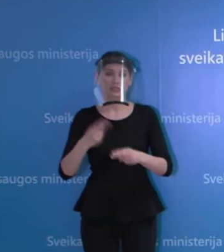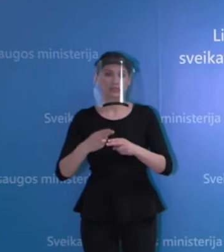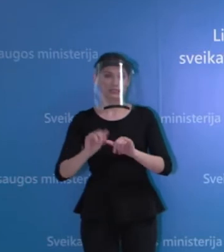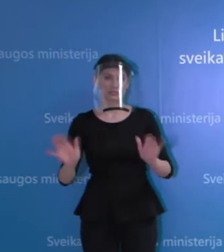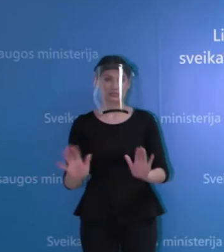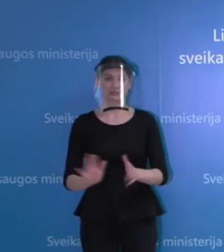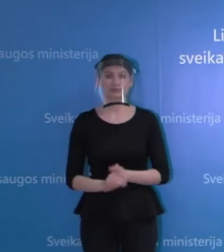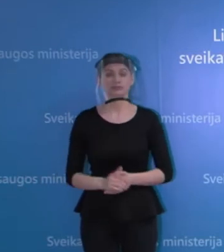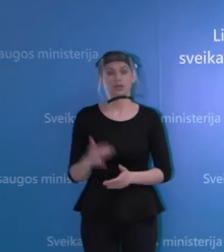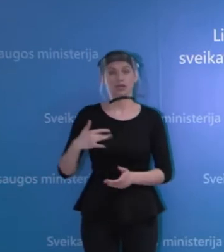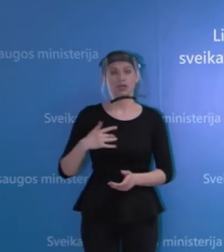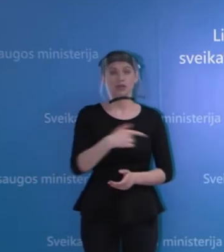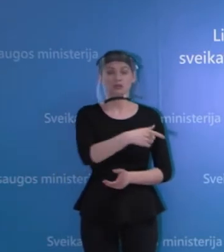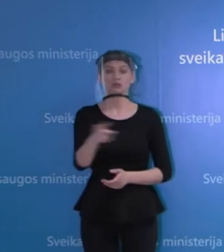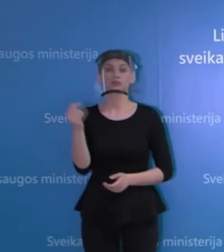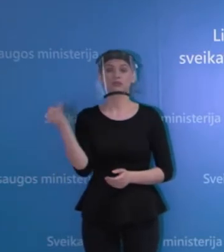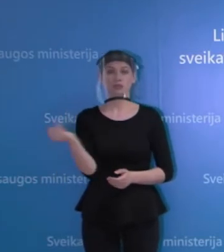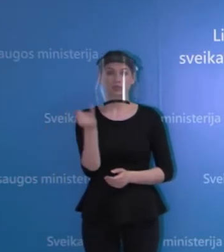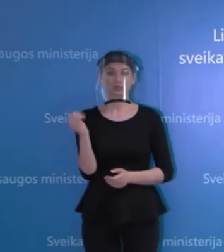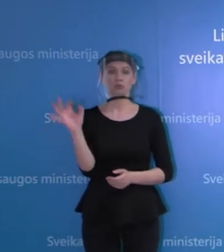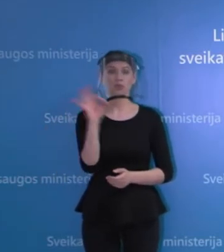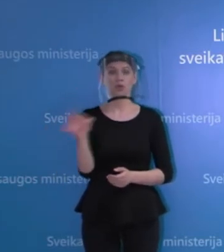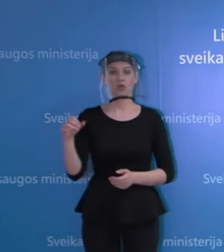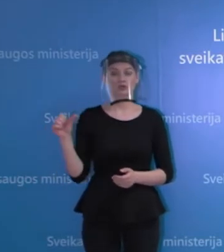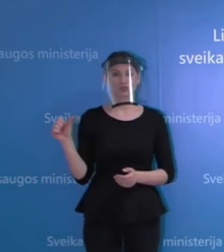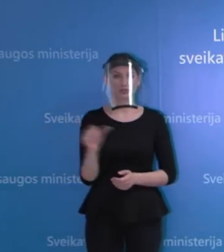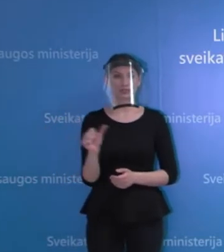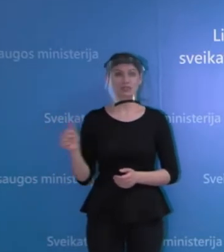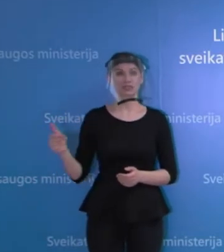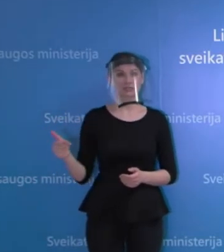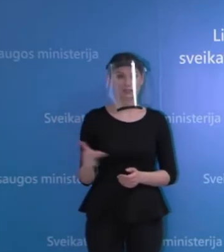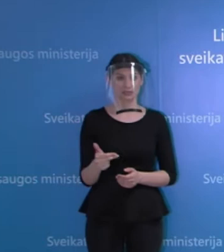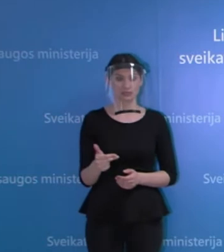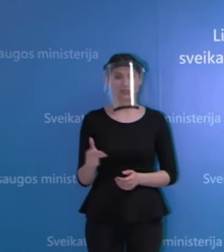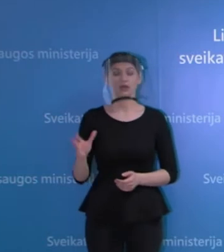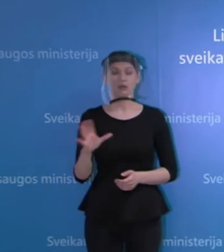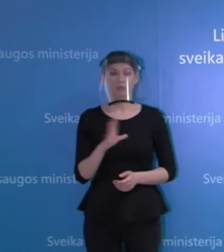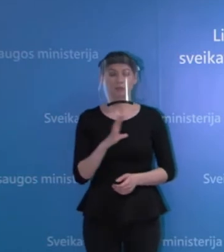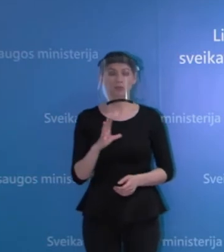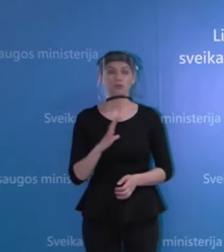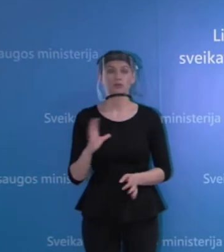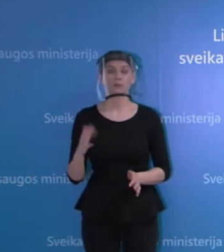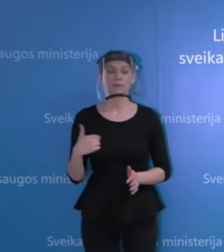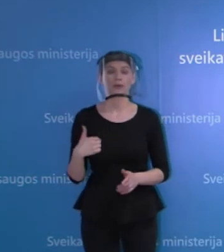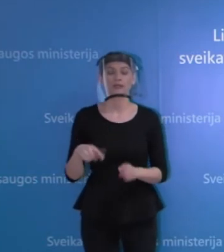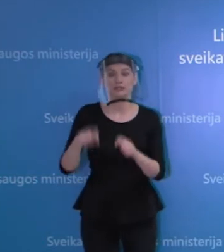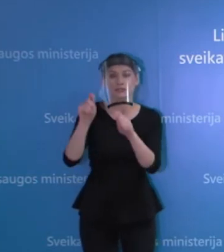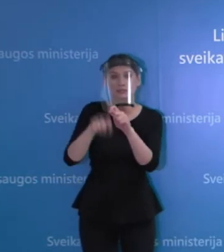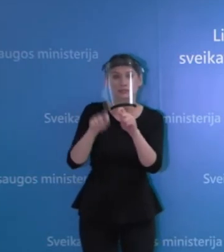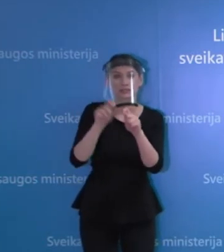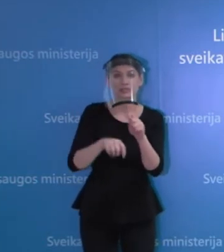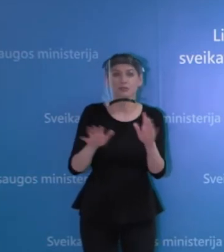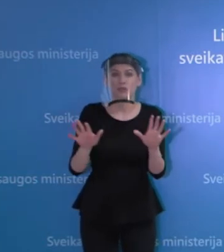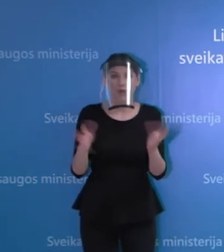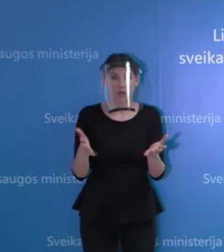būtų įdomu, tai savaitgali pakankamai intensyviai buvo stebima situacija po to,